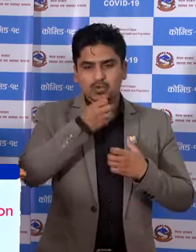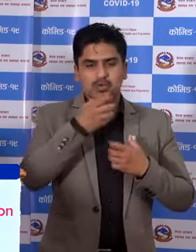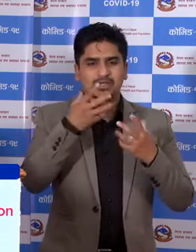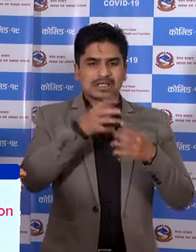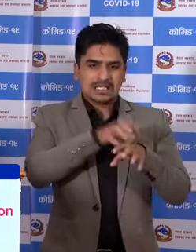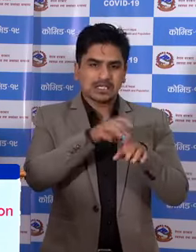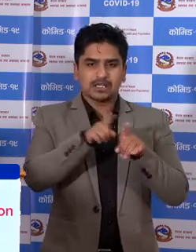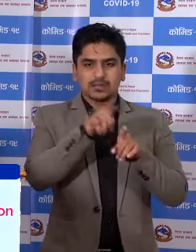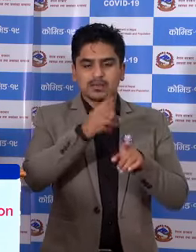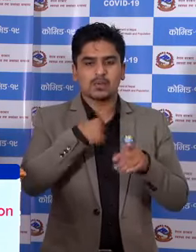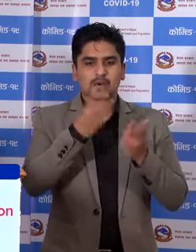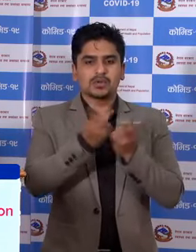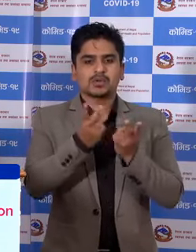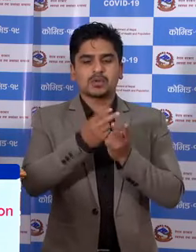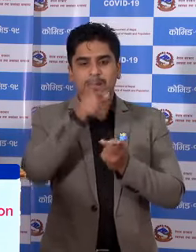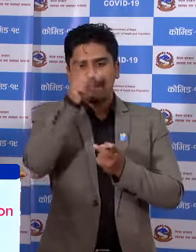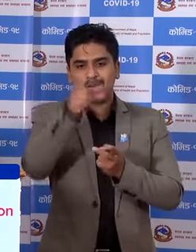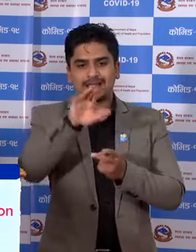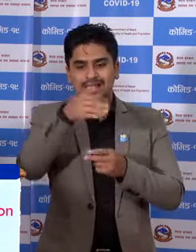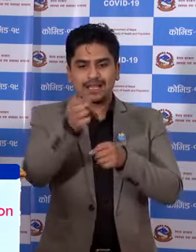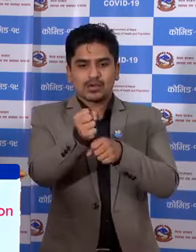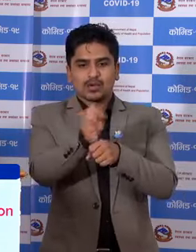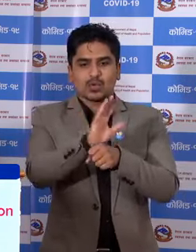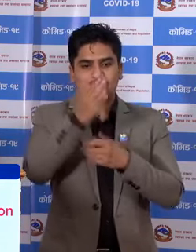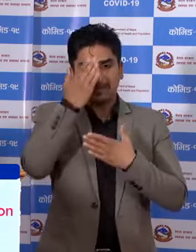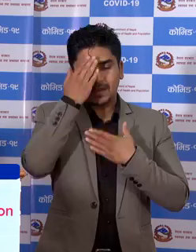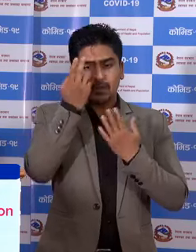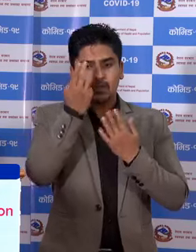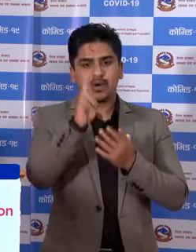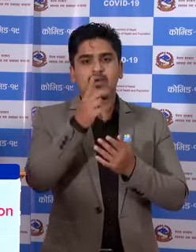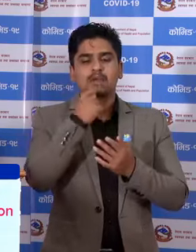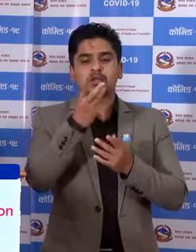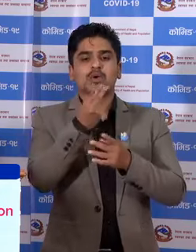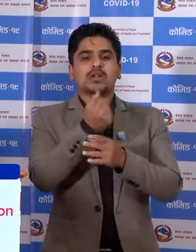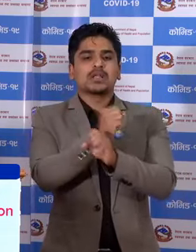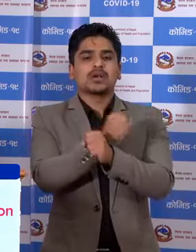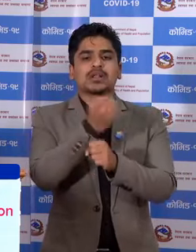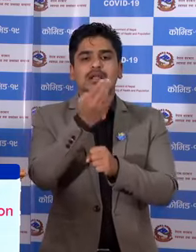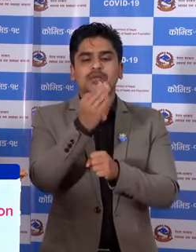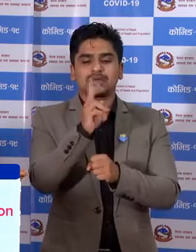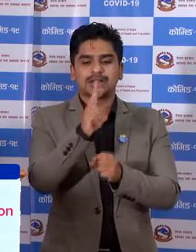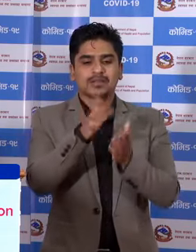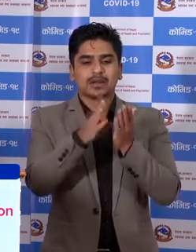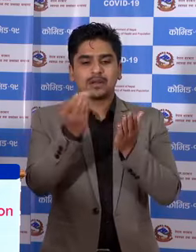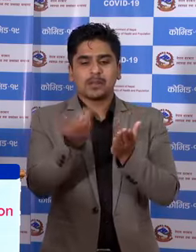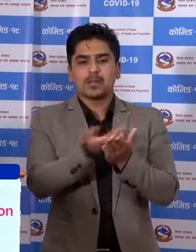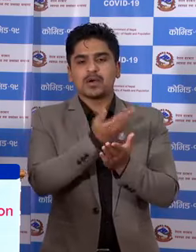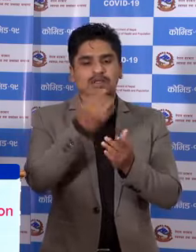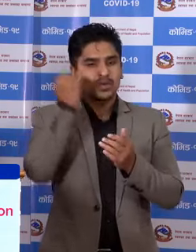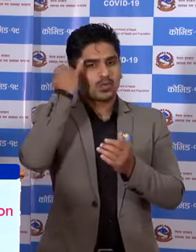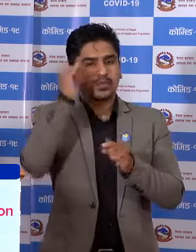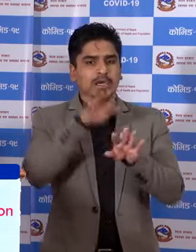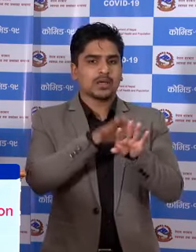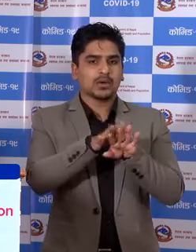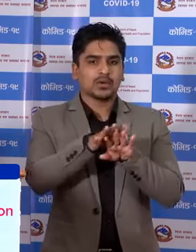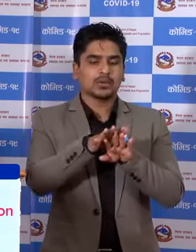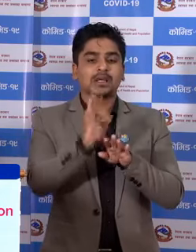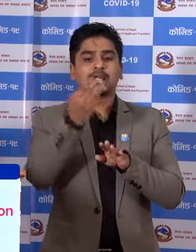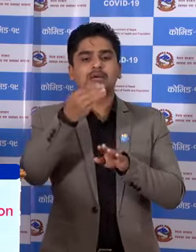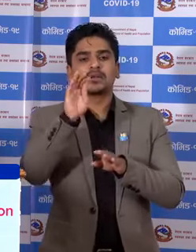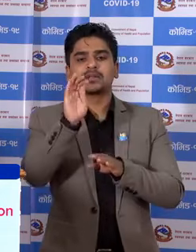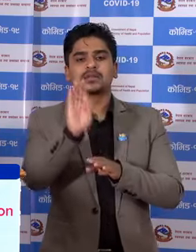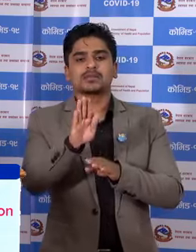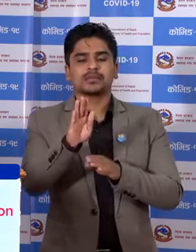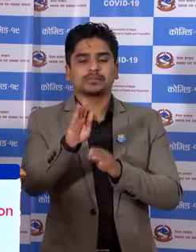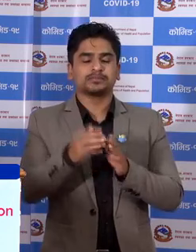मजस्ता ब्यक्ति लाई कोरोना लागे भने कती खतरा हुन्चा एस्वाट बसने उपाय हरू केकी होना